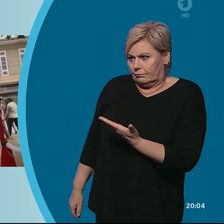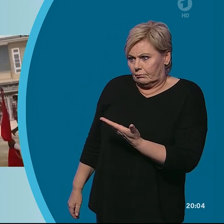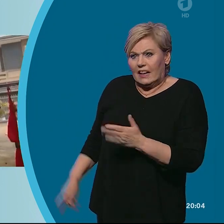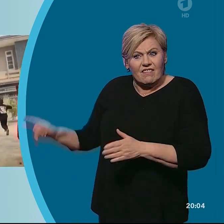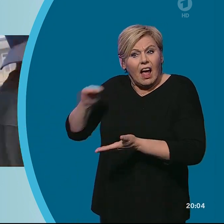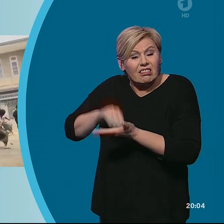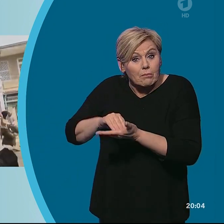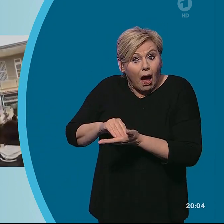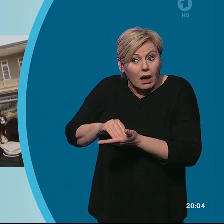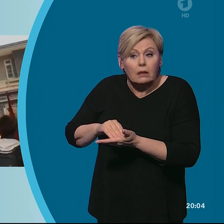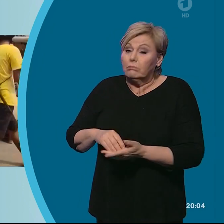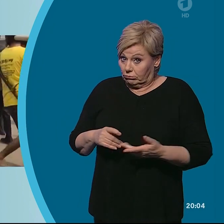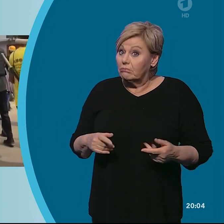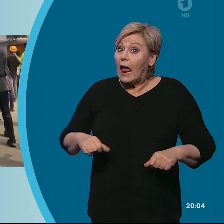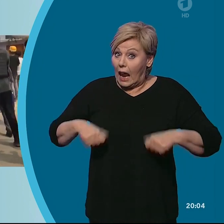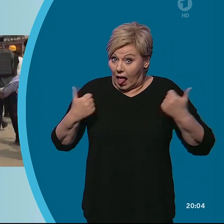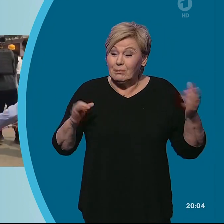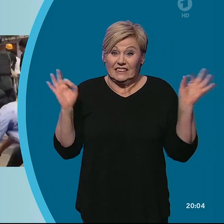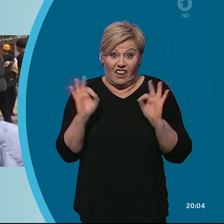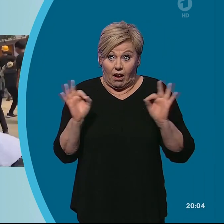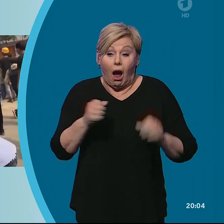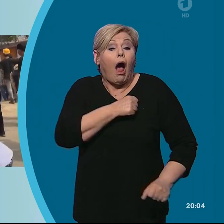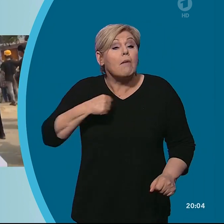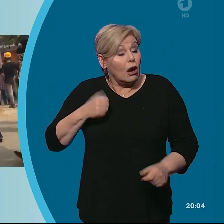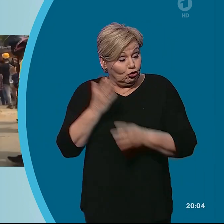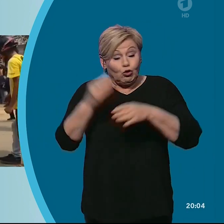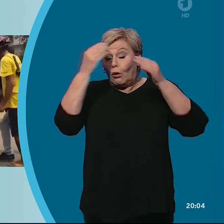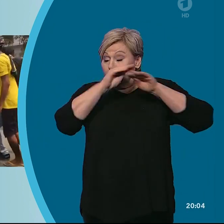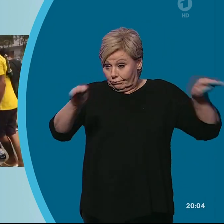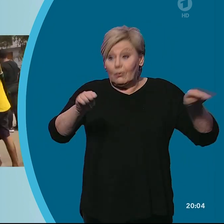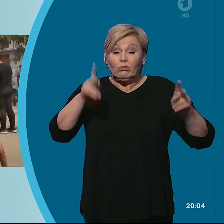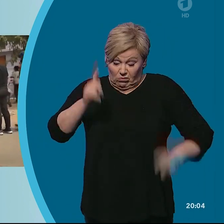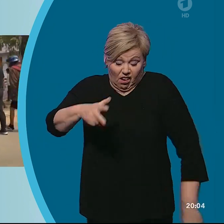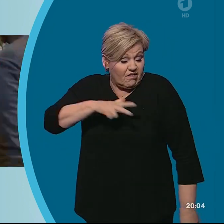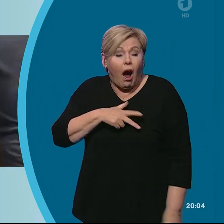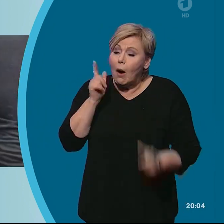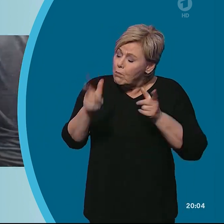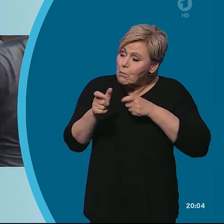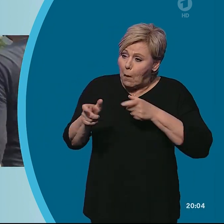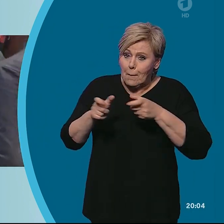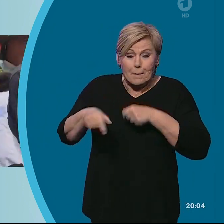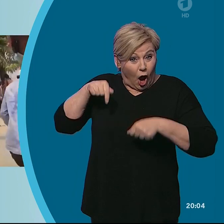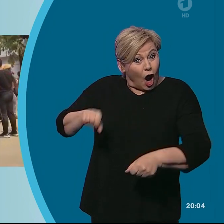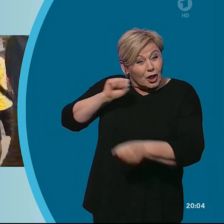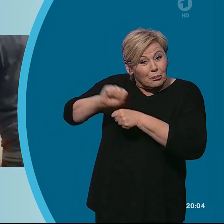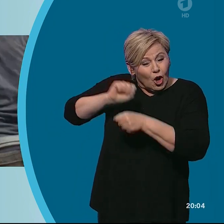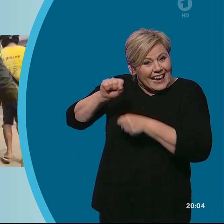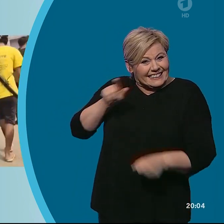sein Leben. Das hatte die Armee zuvor angedroht. Und wahrgemacht. Bei den heutigen Protesten gegen den Militärputsch in Myanmar